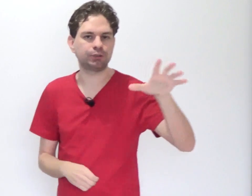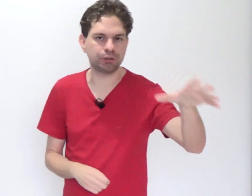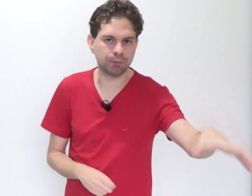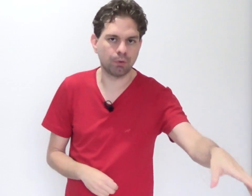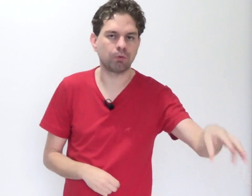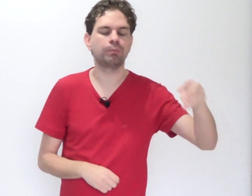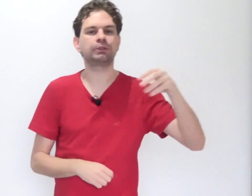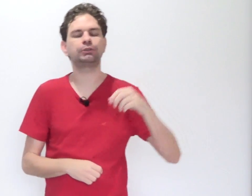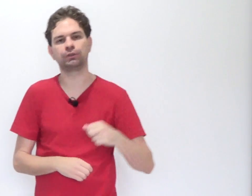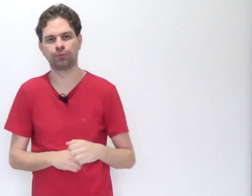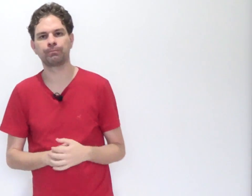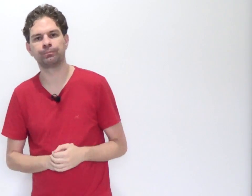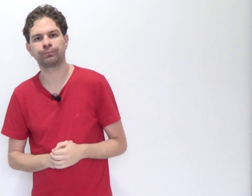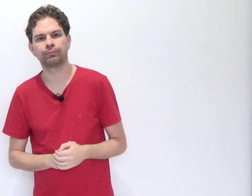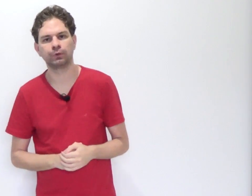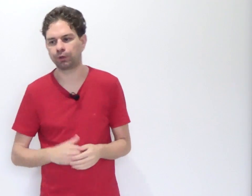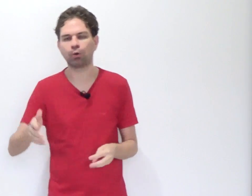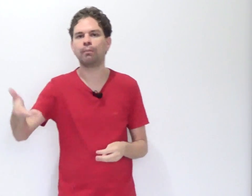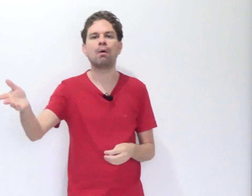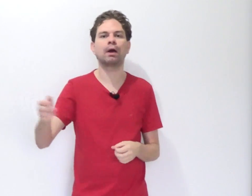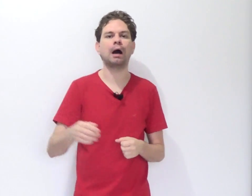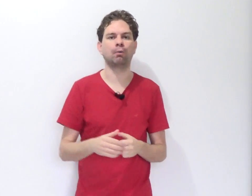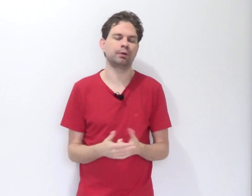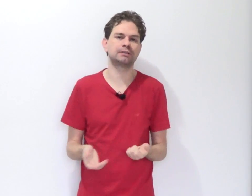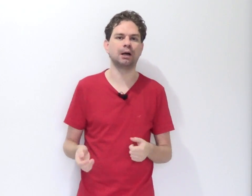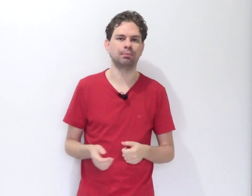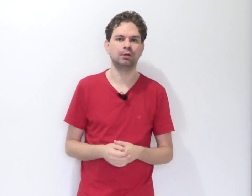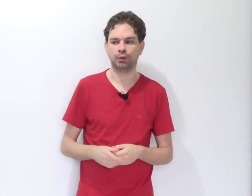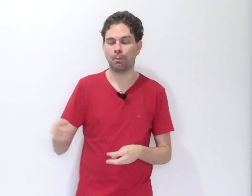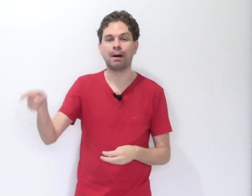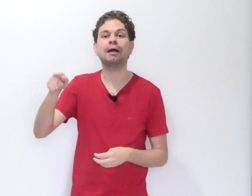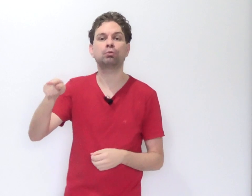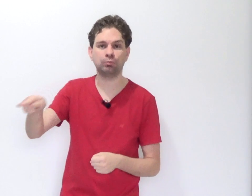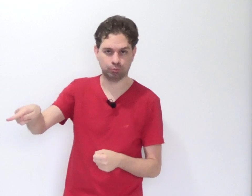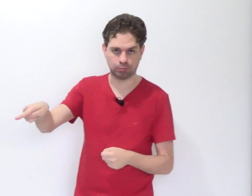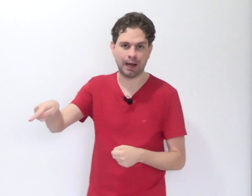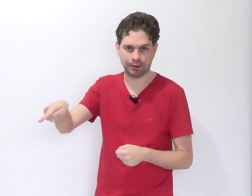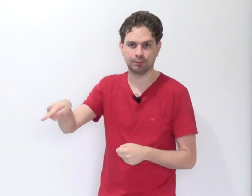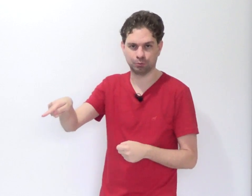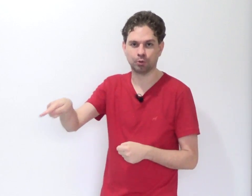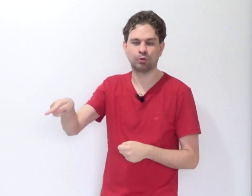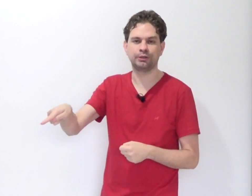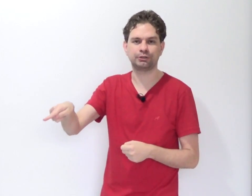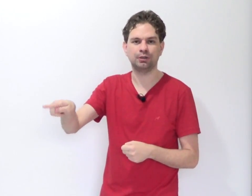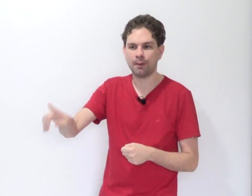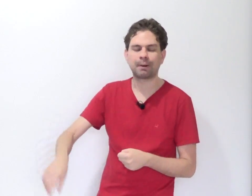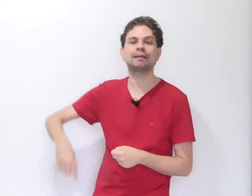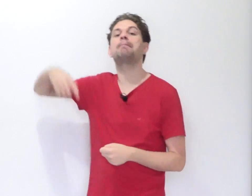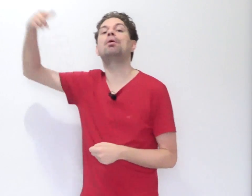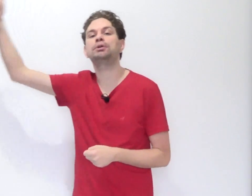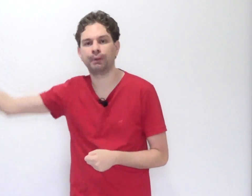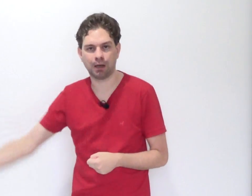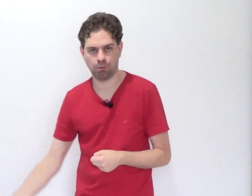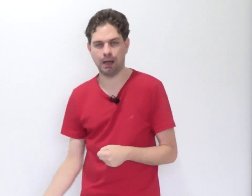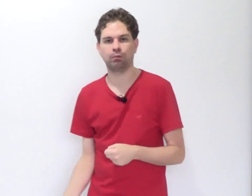atingir meu objetivo. Eu quero roubar um carro, por exemplo. Eu mato o motorista para depois pegar o carro,